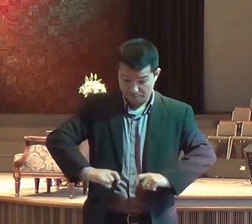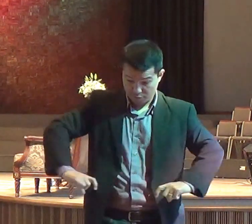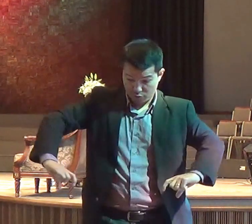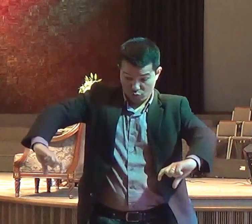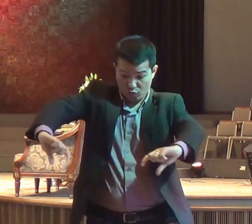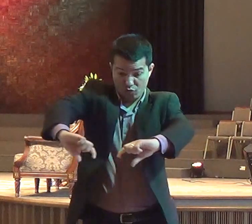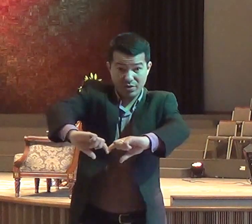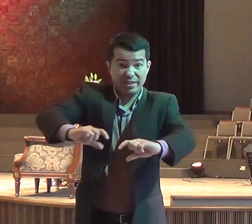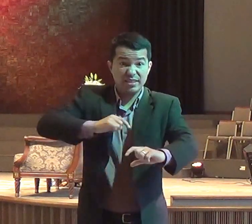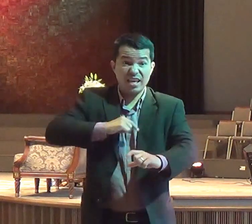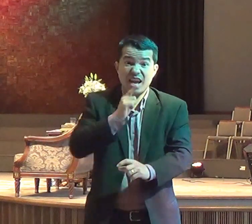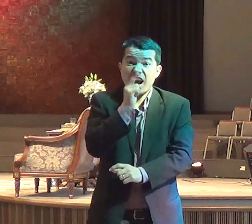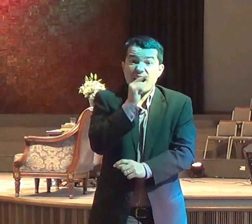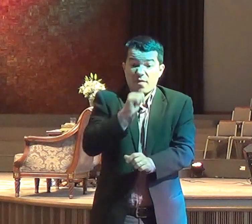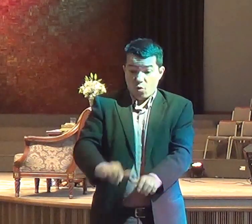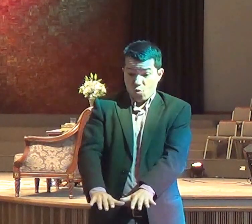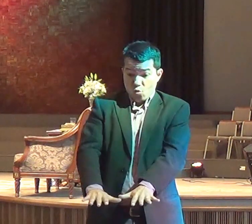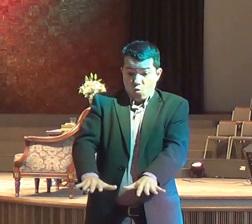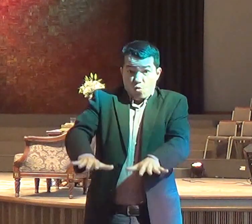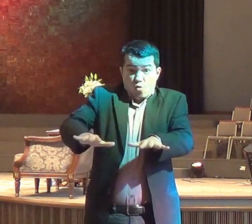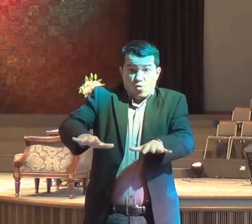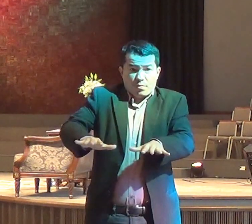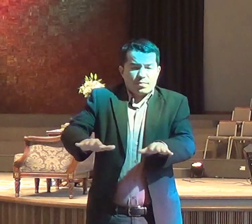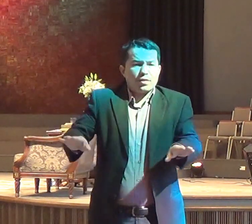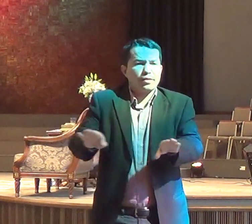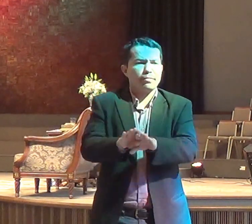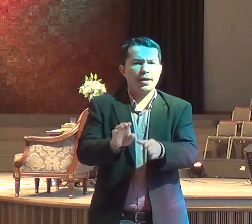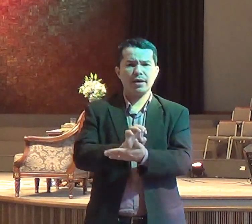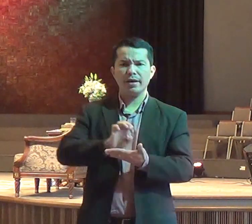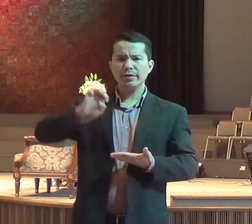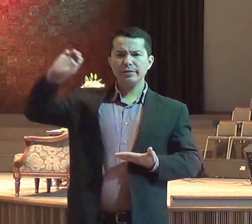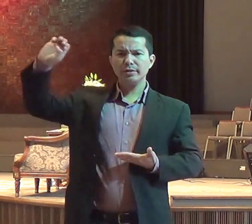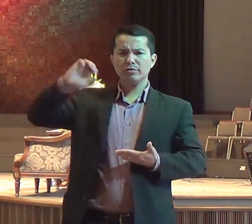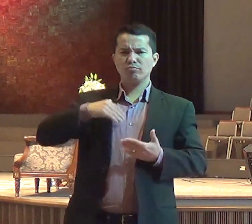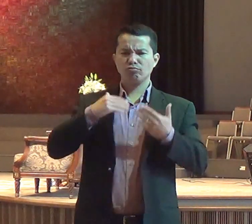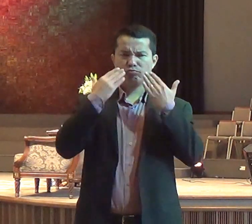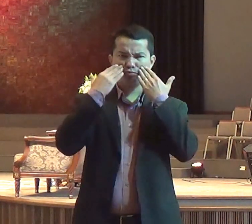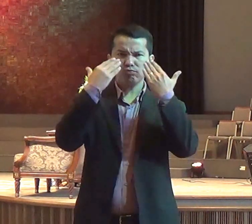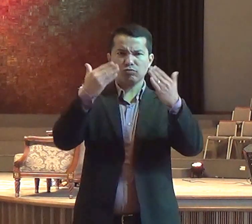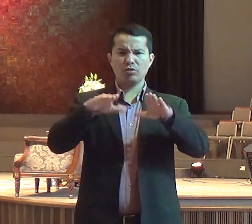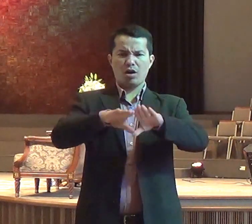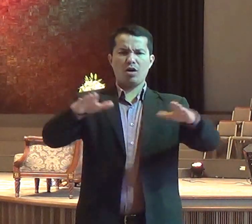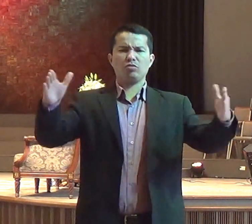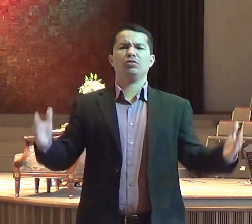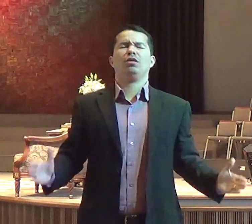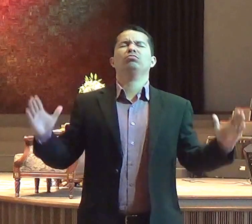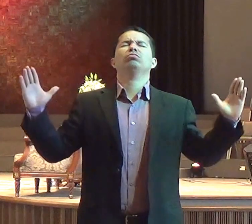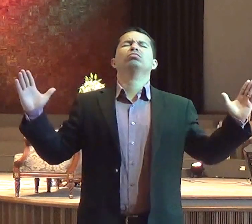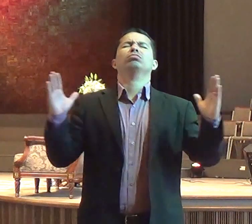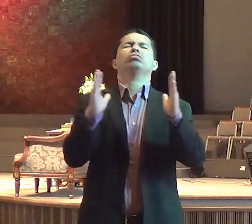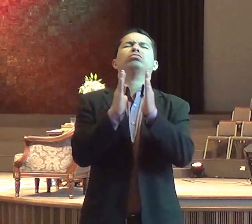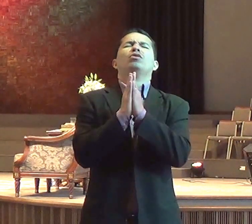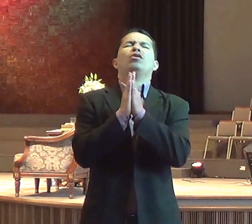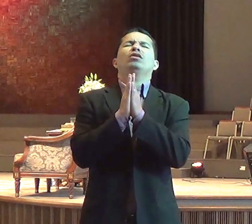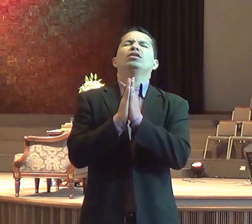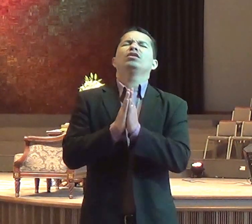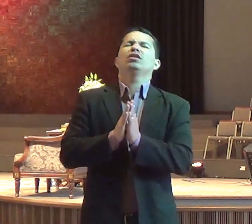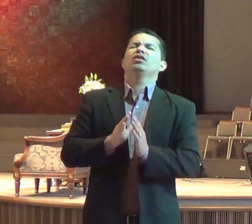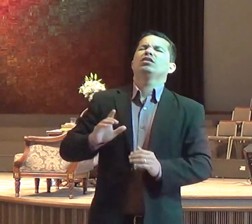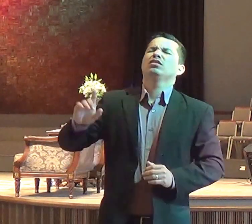A hora do sacrifício, o profeta Elias colocou-se à frente do altar e orou. Ó Senhor, Deus